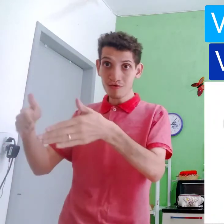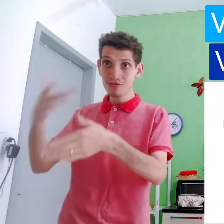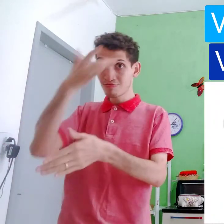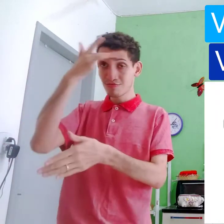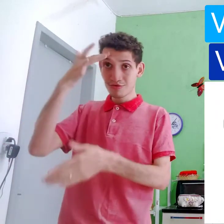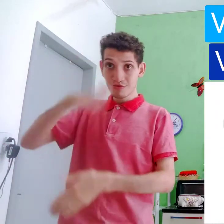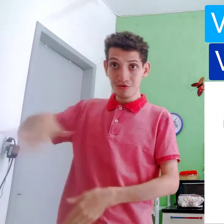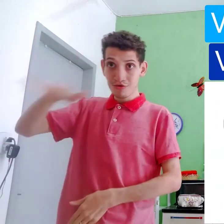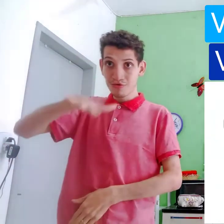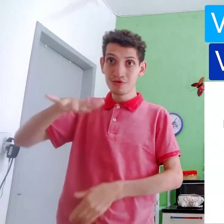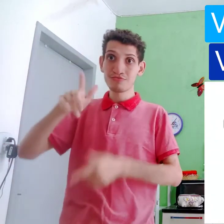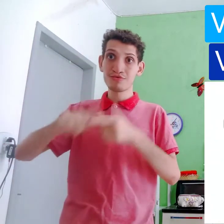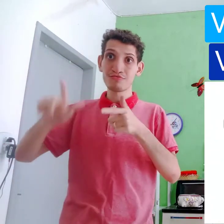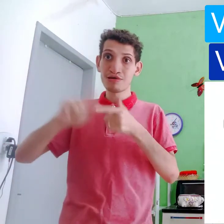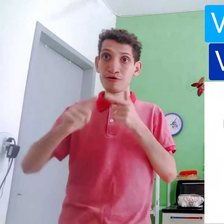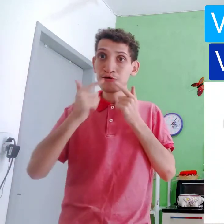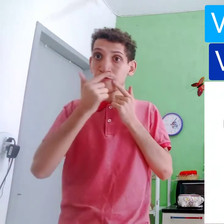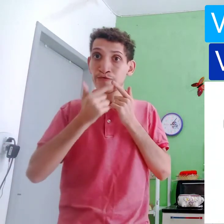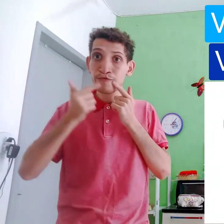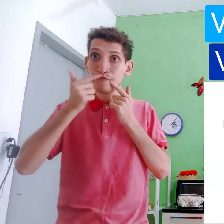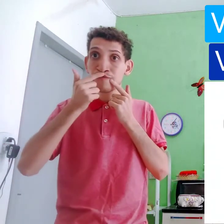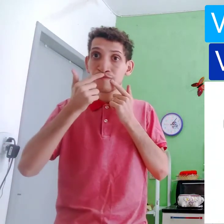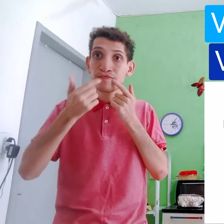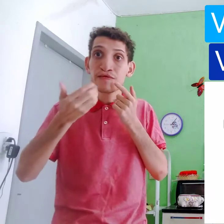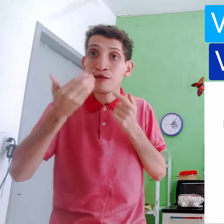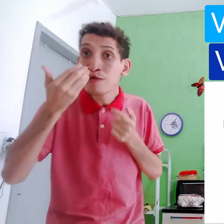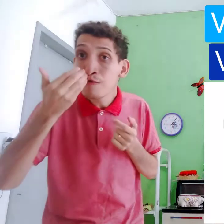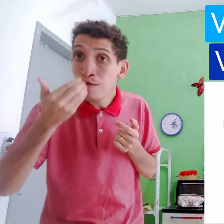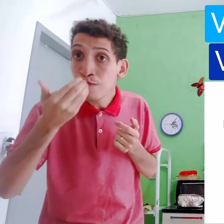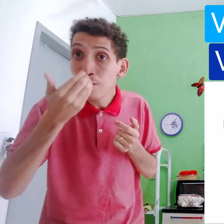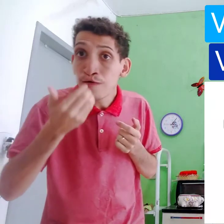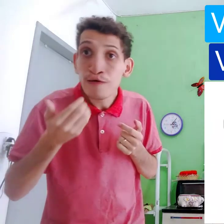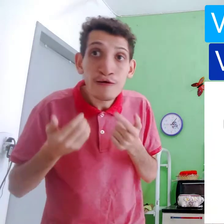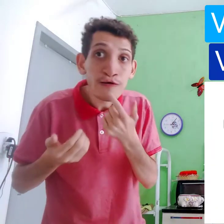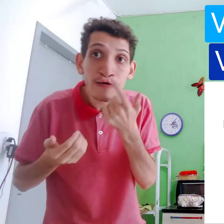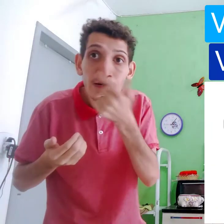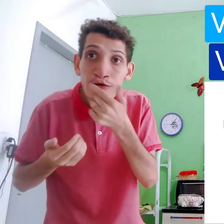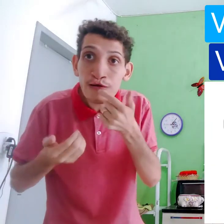Próprio, próprio, pessoa, área, mistura, lábio, palatina.